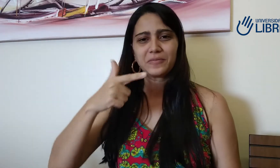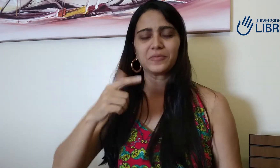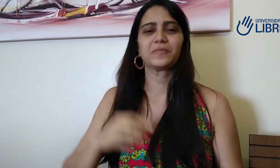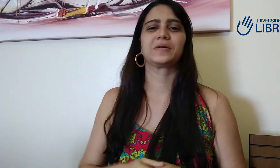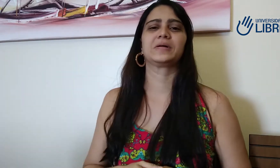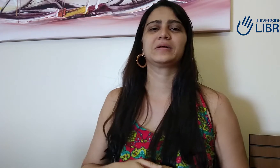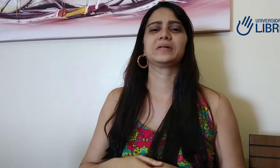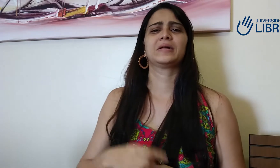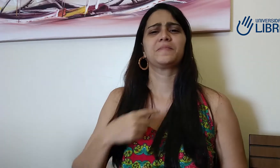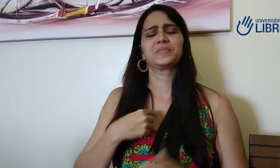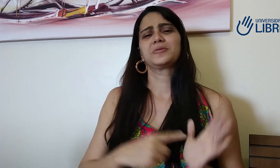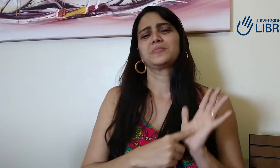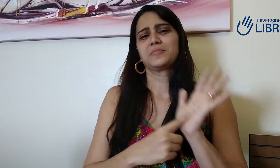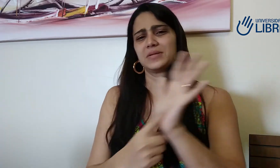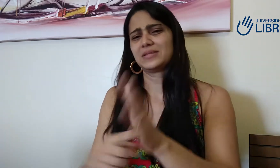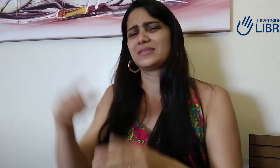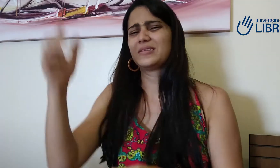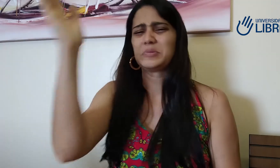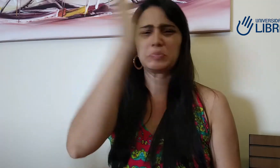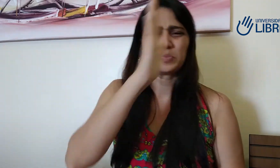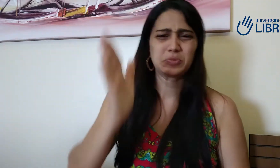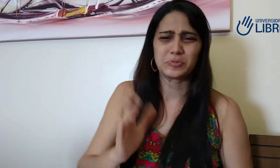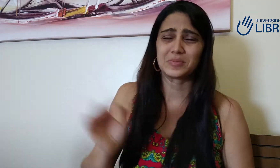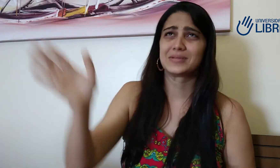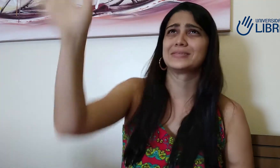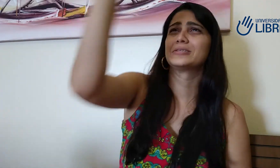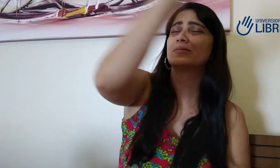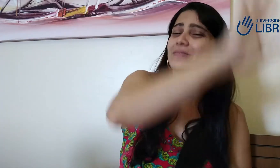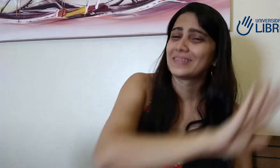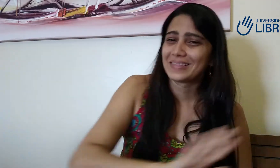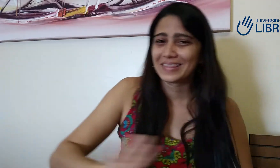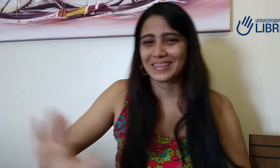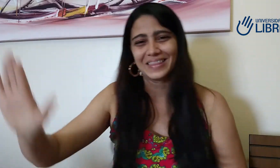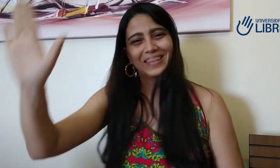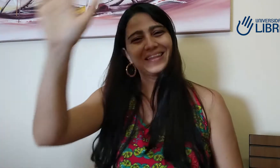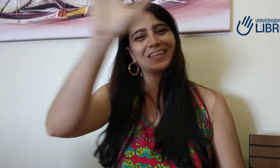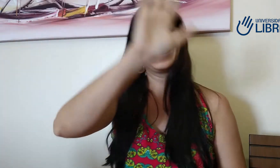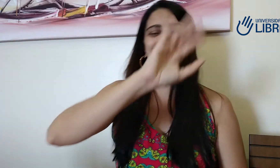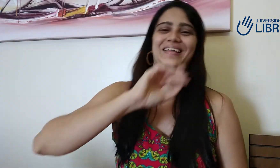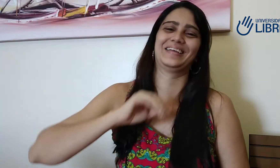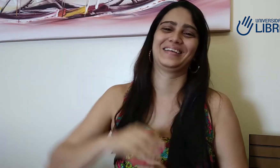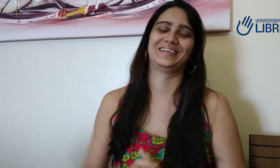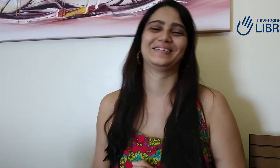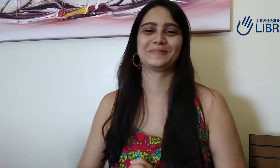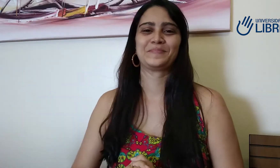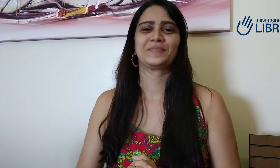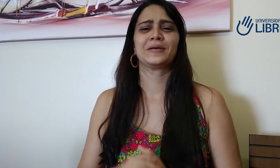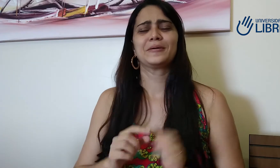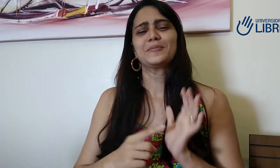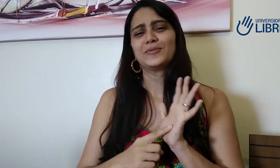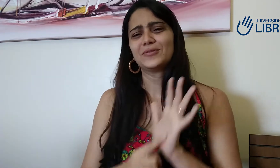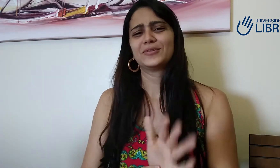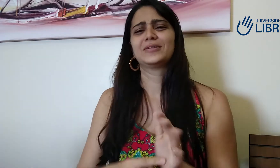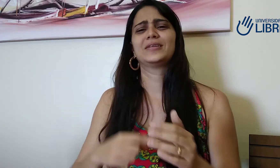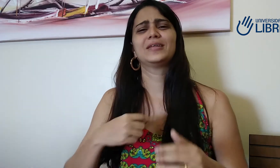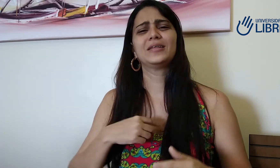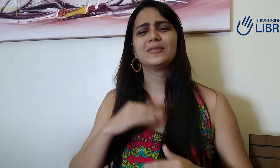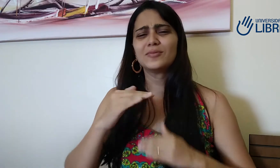vocês, né, sempre aqui me assistindo, já falei isso, né? Vendo aqui a Luana, né, que sou eu, o Brasil